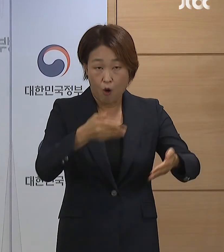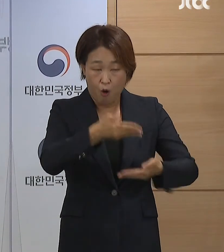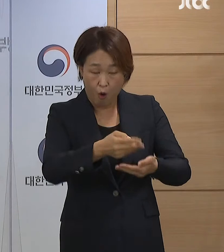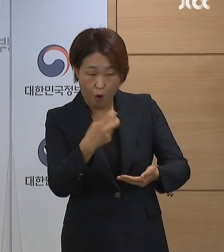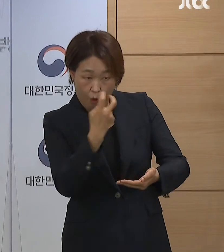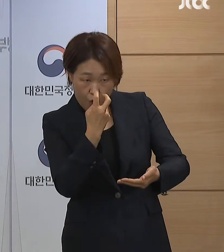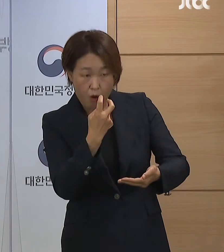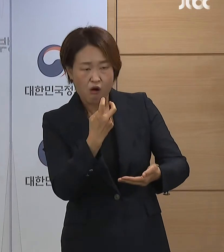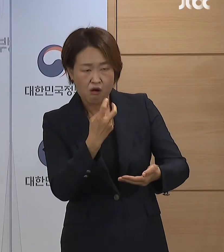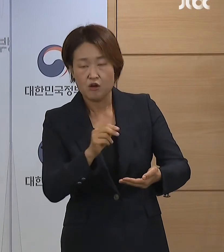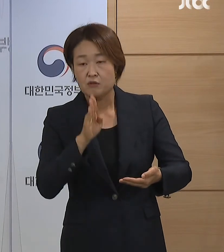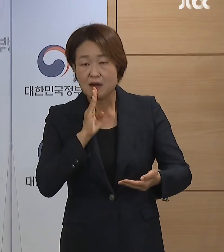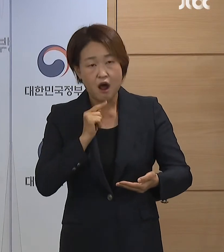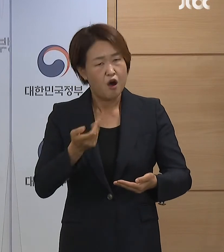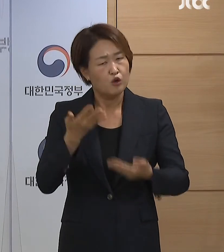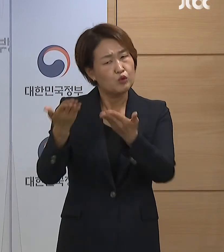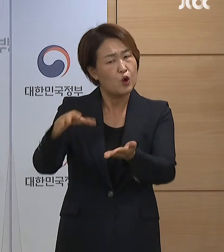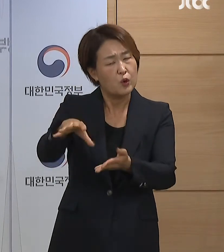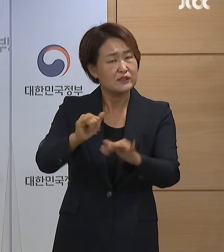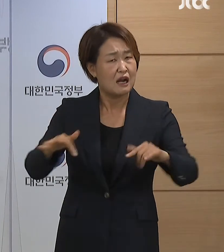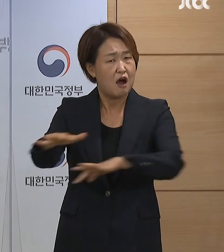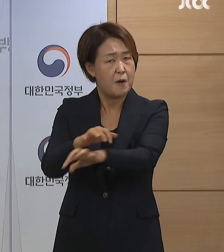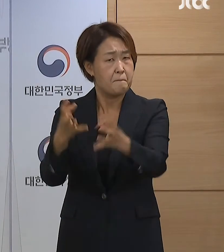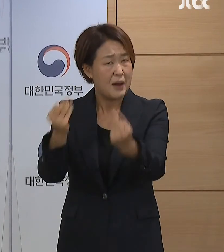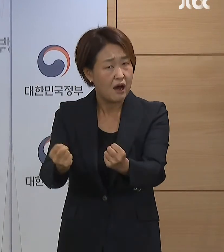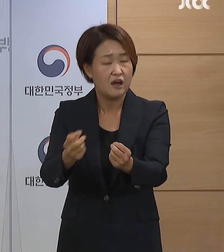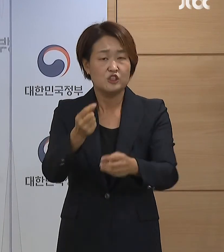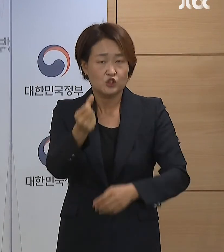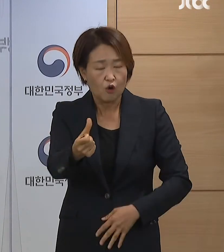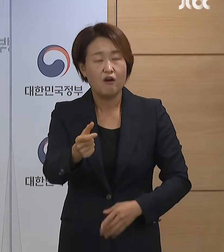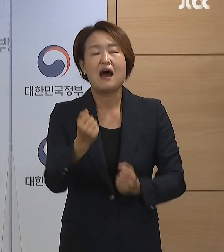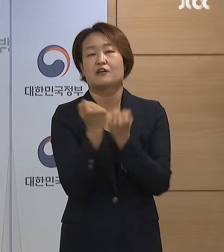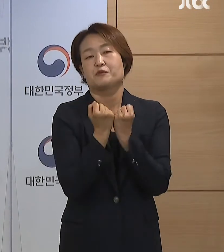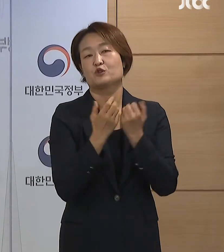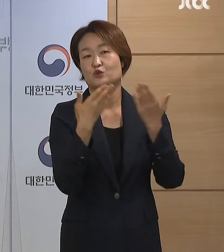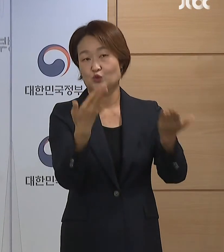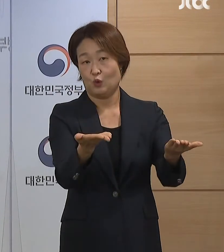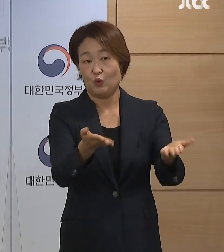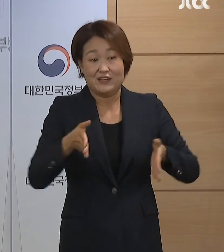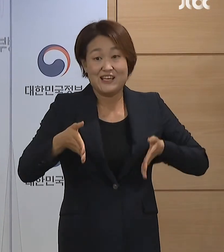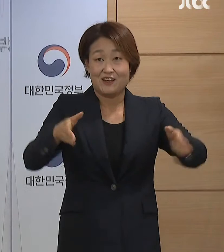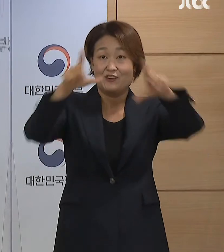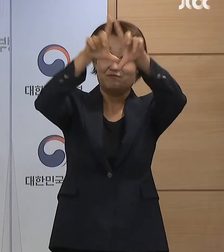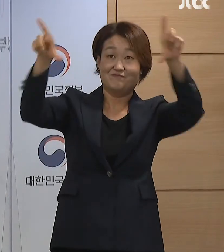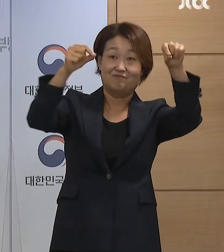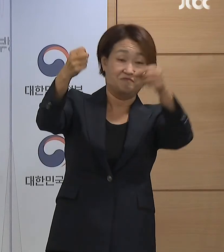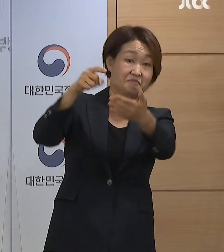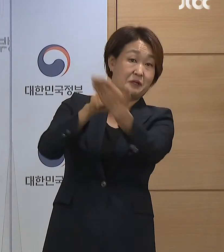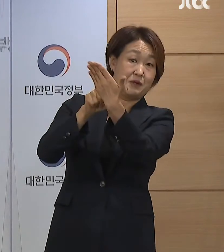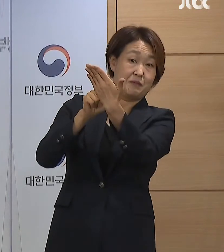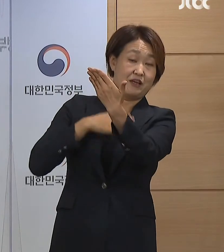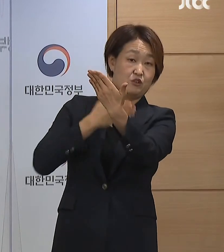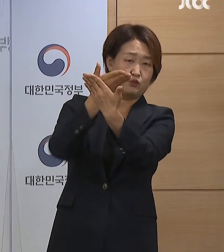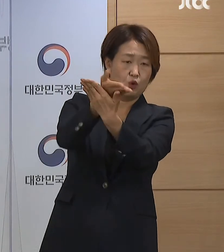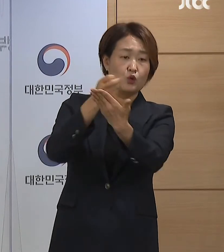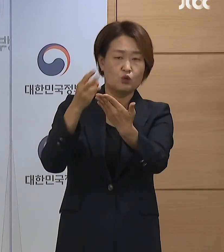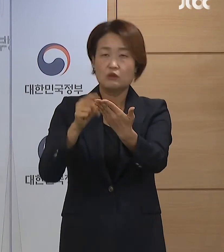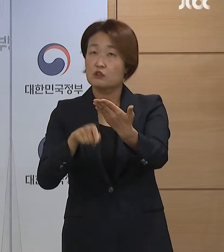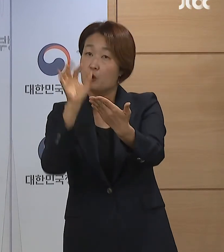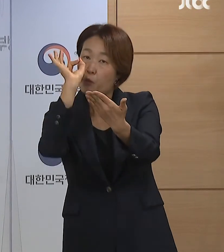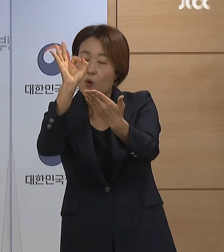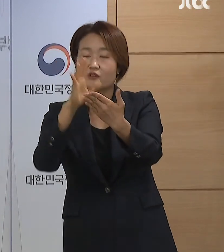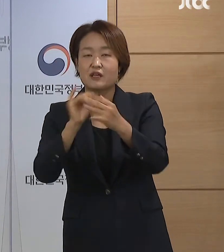휴게소의 혼잡상을 안내하겠습니다. 이를 통해 방역을 더욱 강화하고 이용객을 분산하겠습니다.